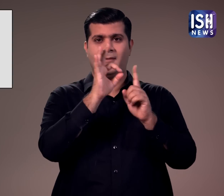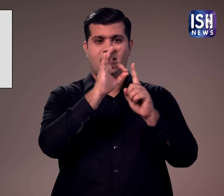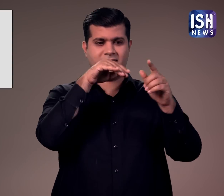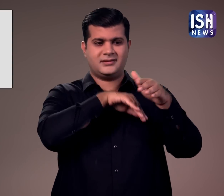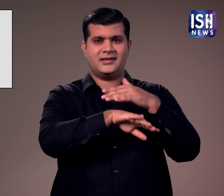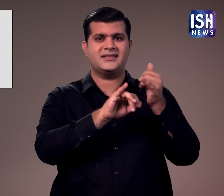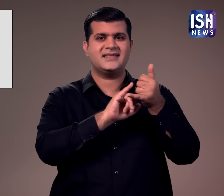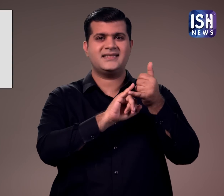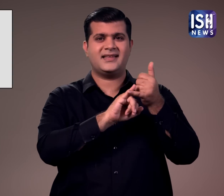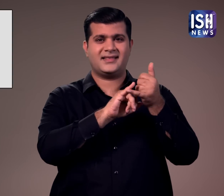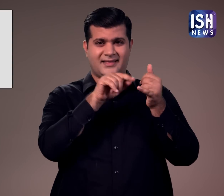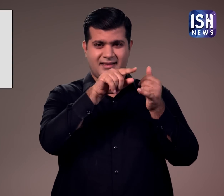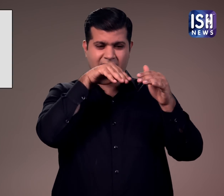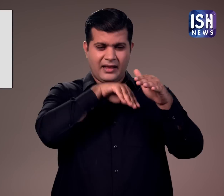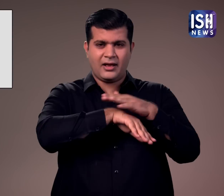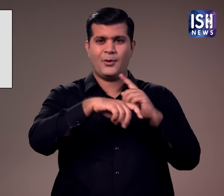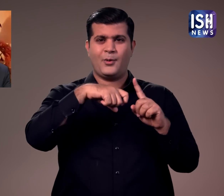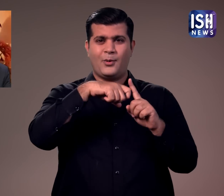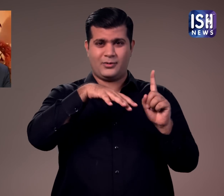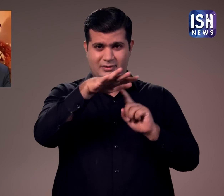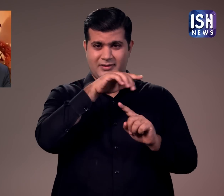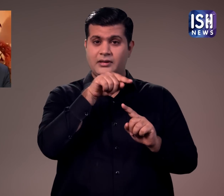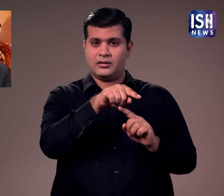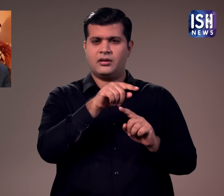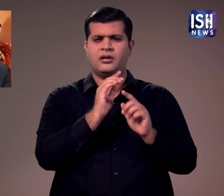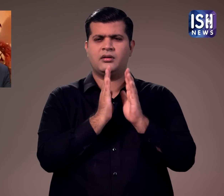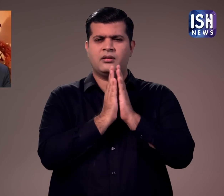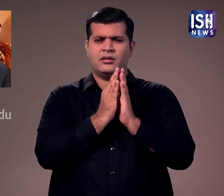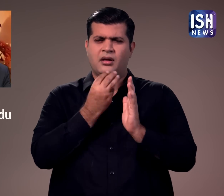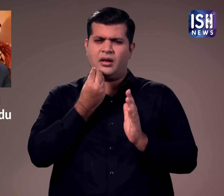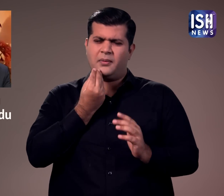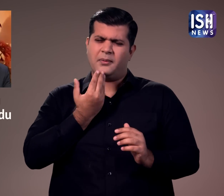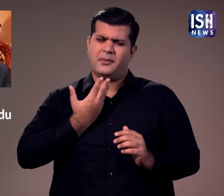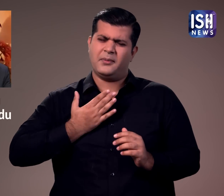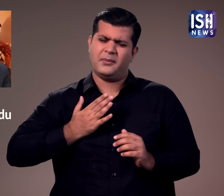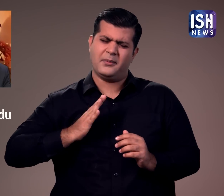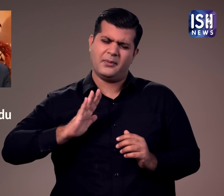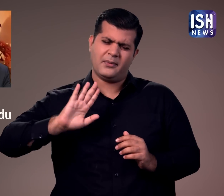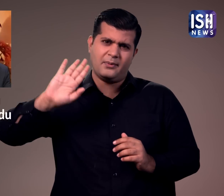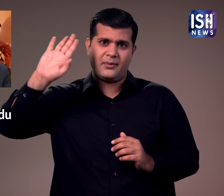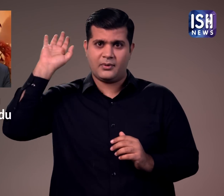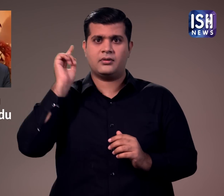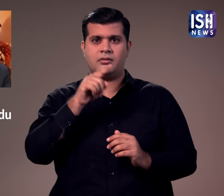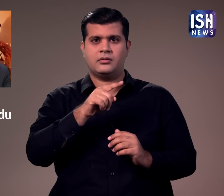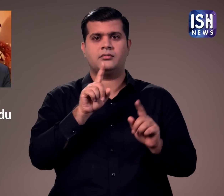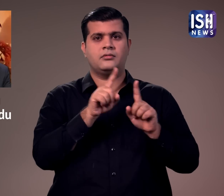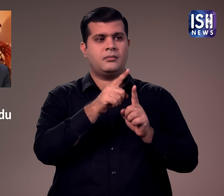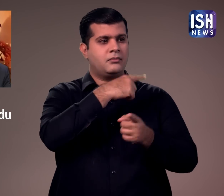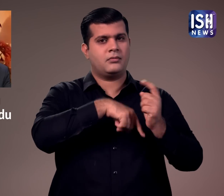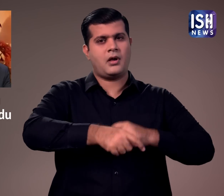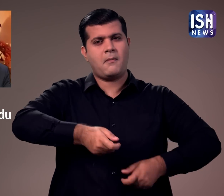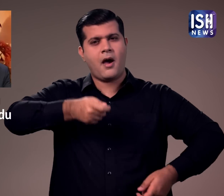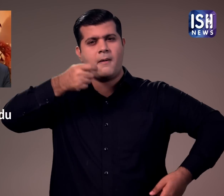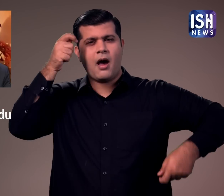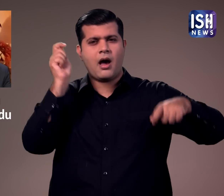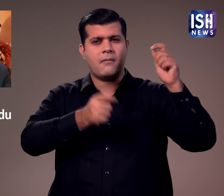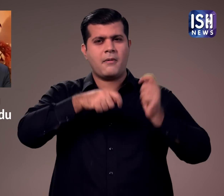एतिहासिक मंदिर पर कुछ लोगों ने हमला किया था।